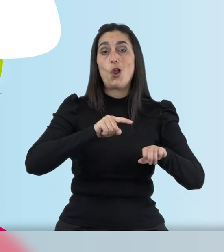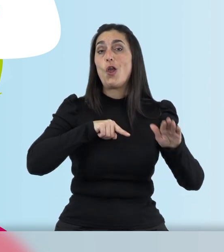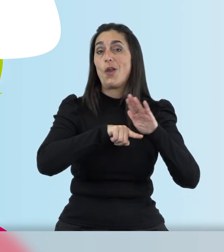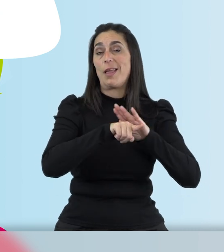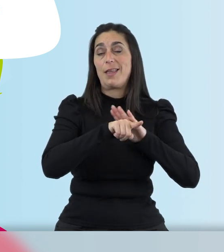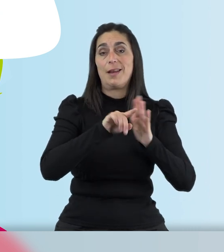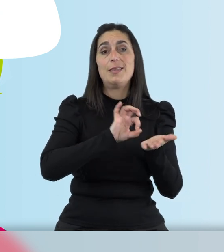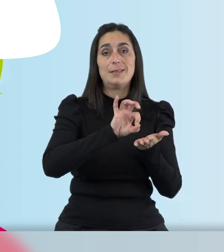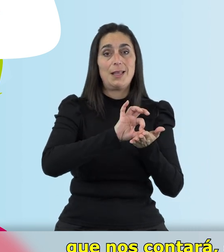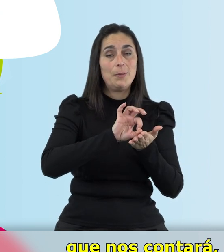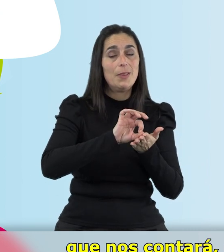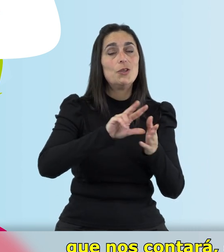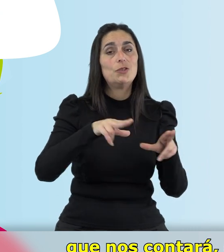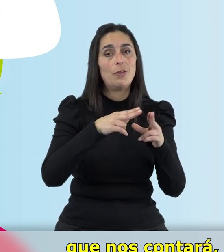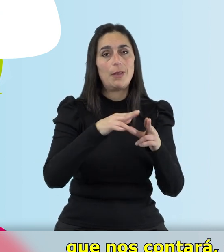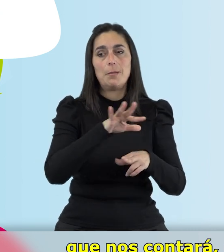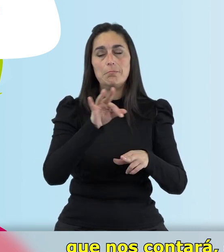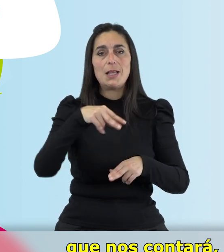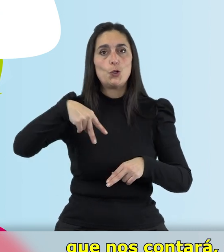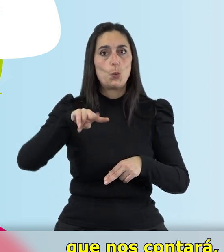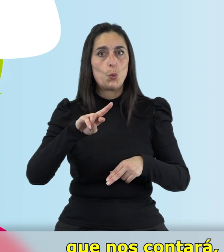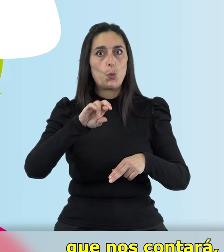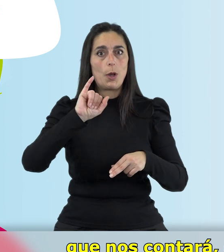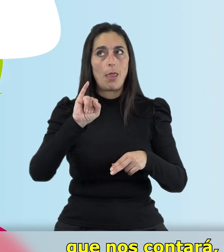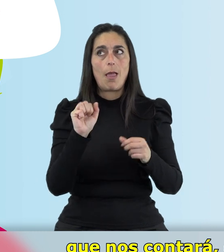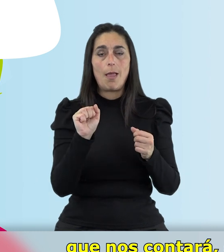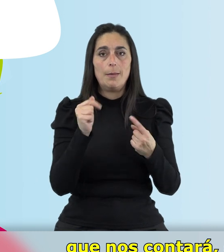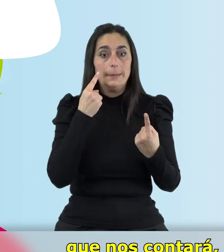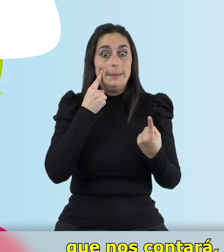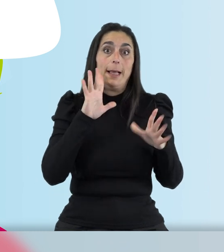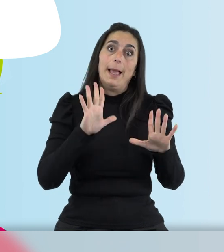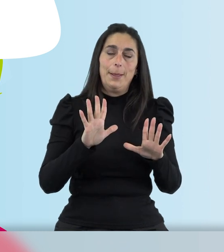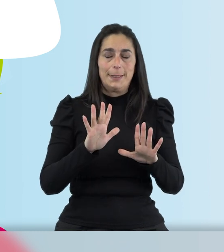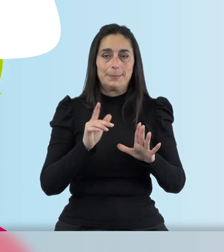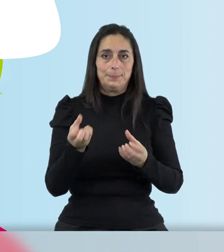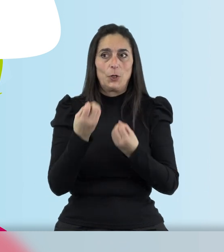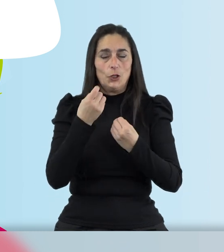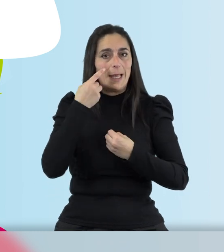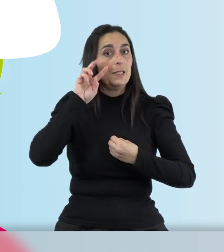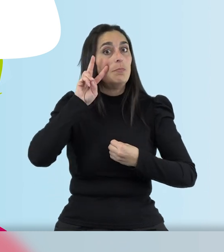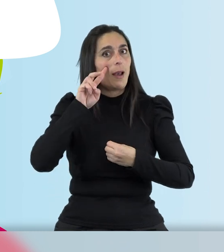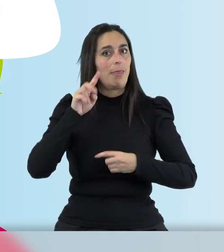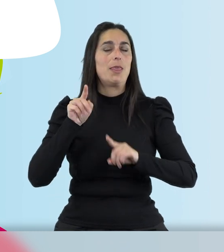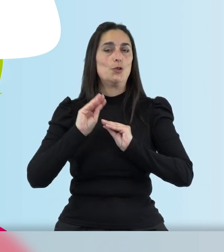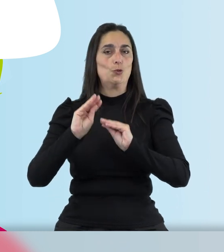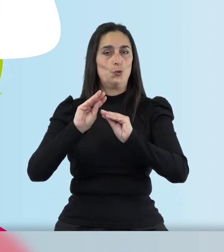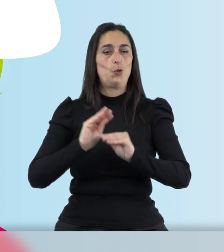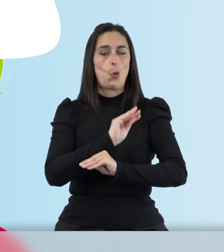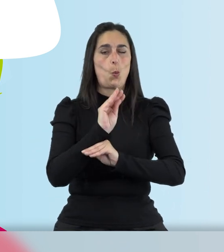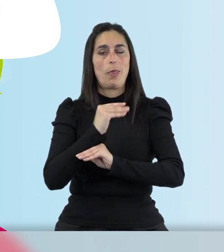Sociales, y con Nuria Santos, que nos contará, esperemos, su experiencia como cuidadora. ¡Bienvenidos a los tres!